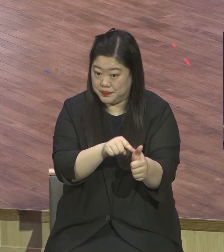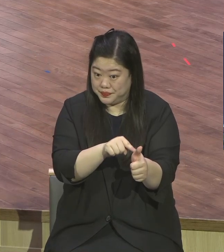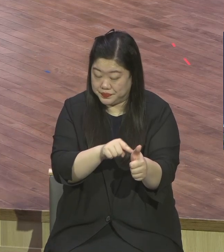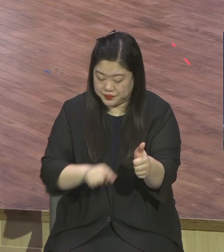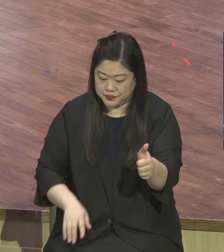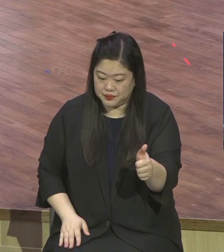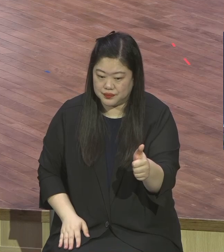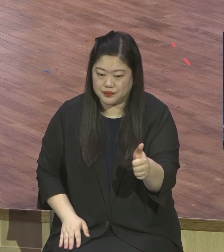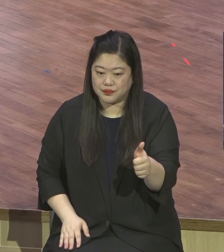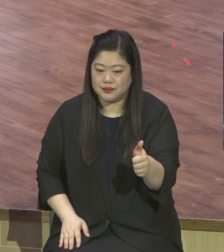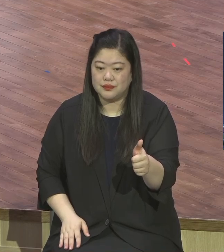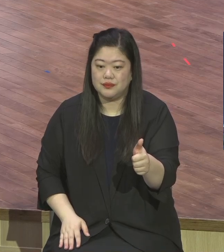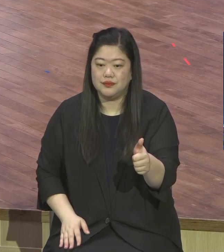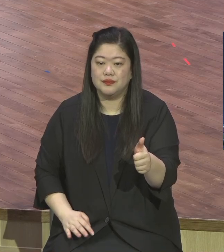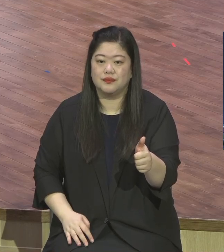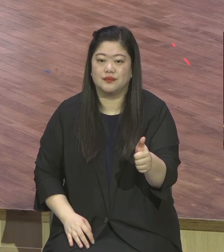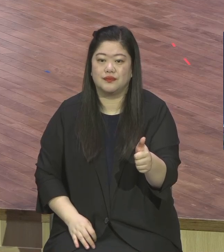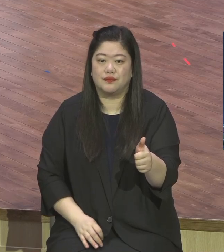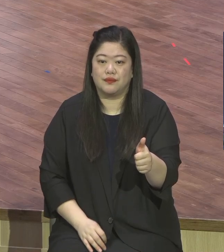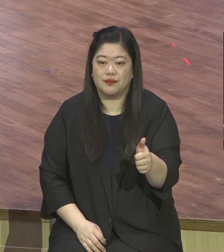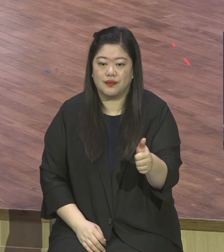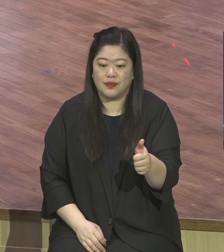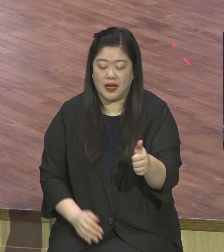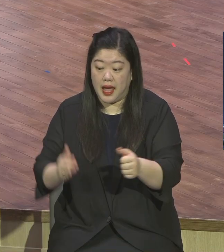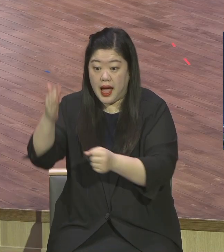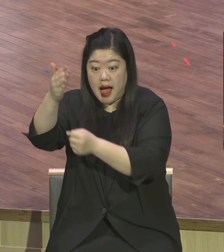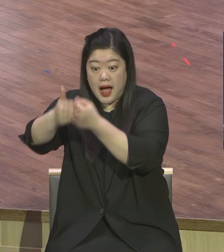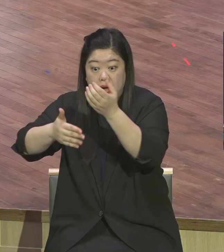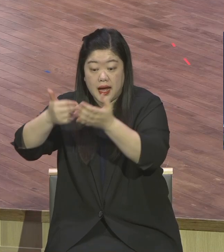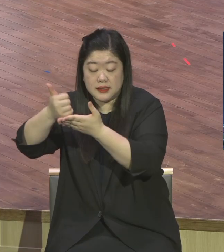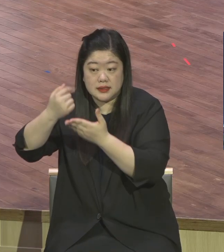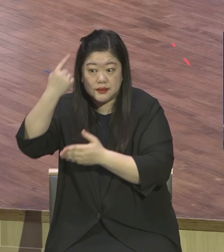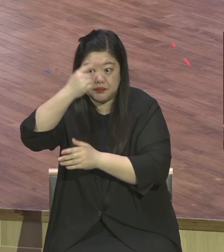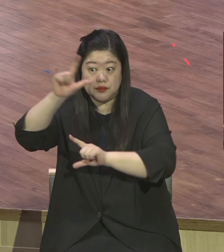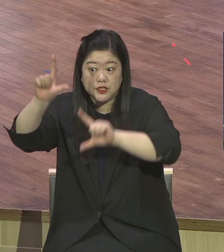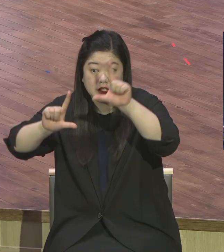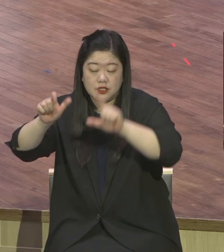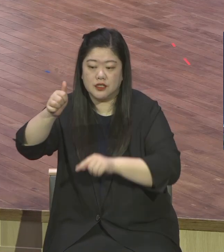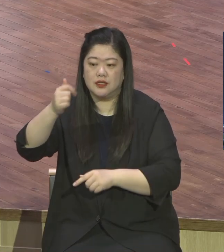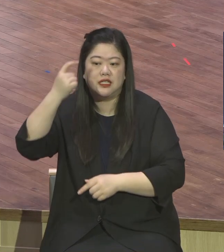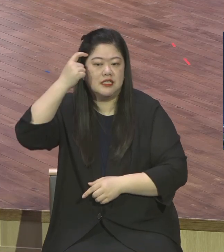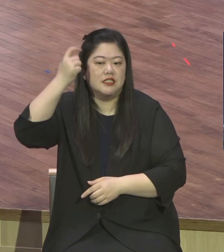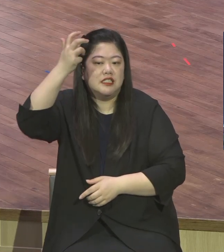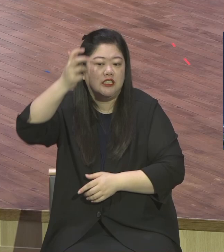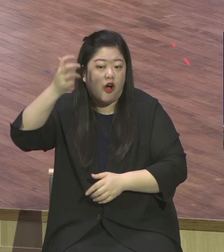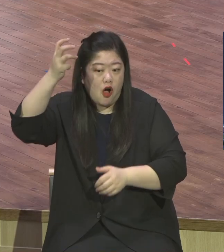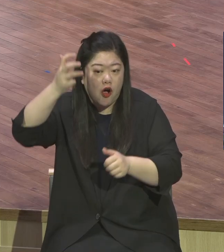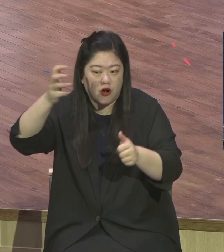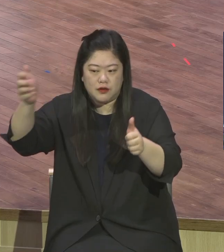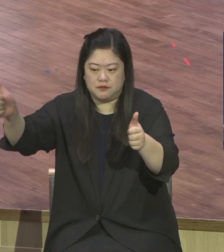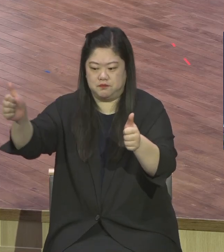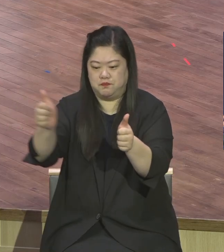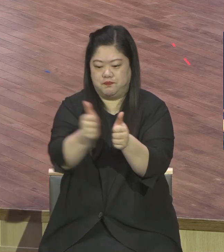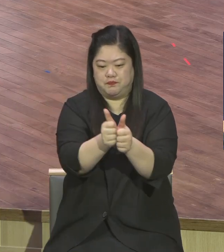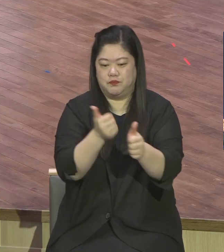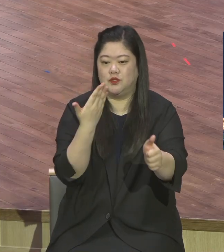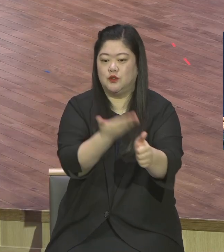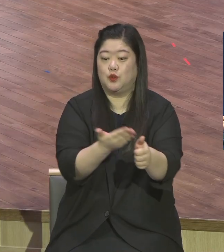기계로 만들었다니까요 하나님 형상으로 만들기 때문에 하나님은 어떤 분이에요 천진만물을 말씀으로 창조하신